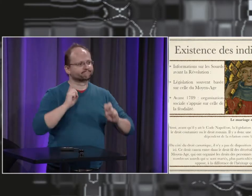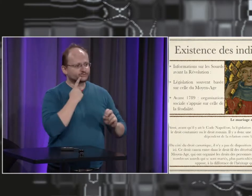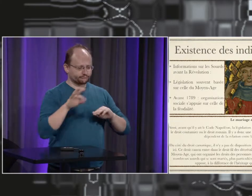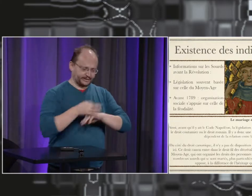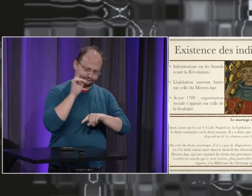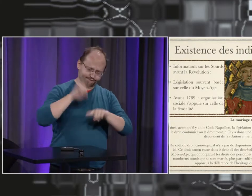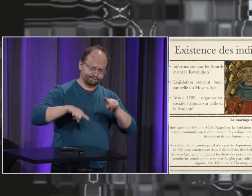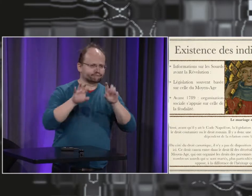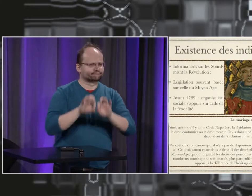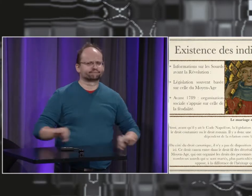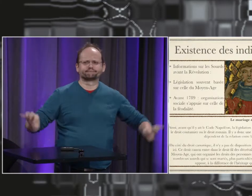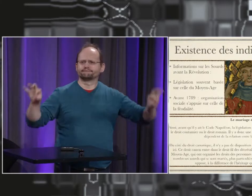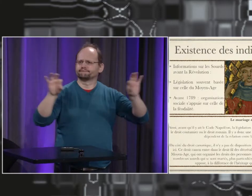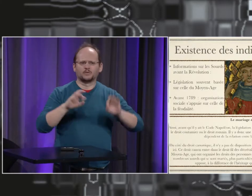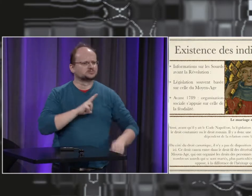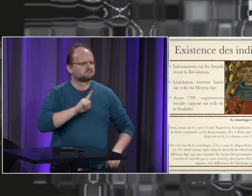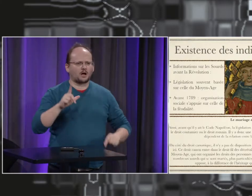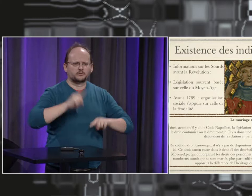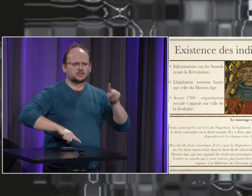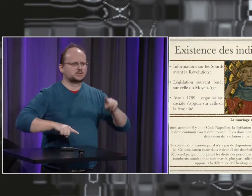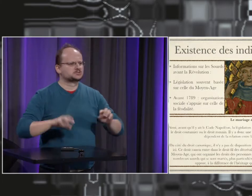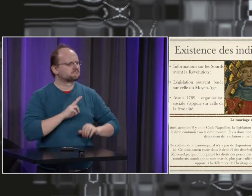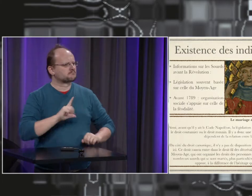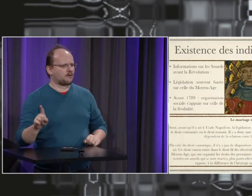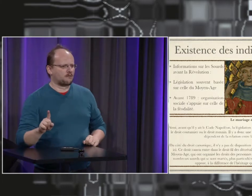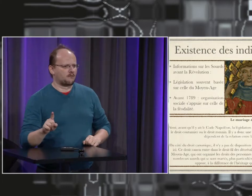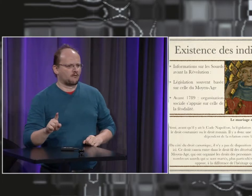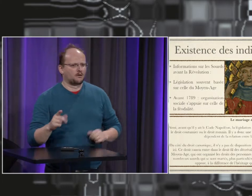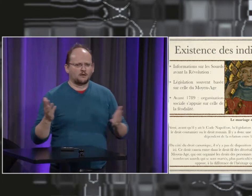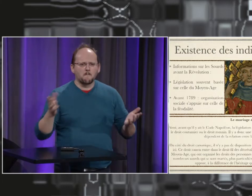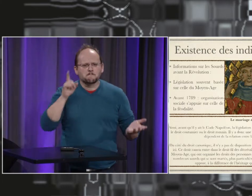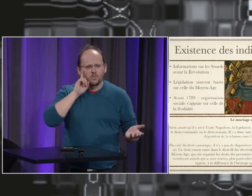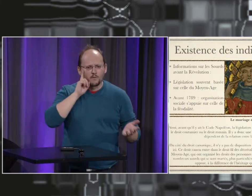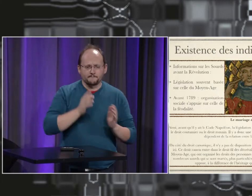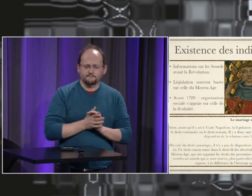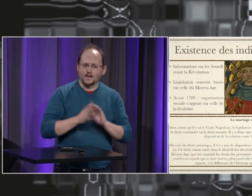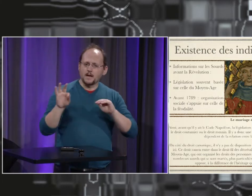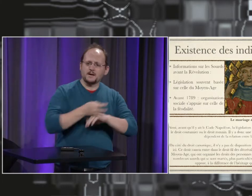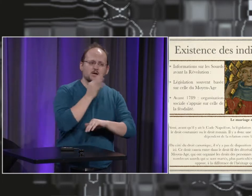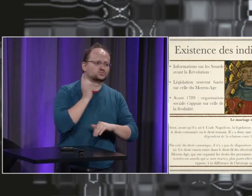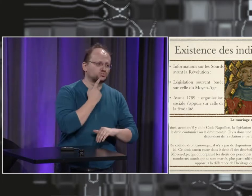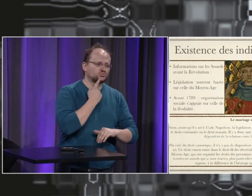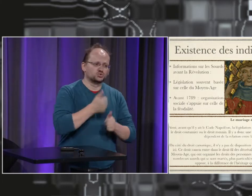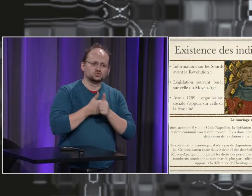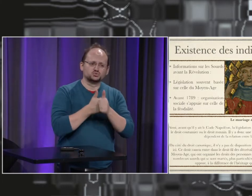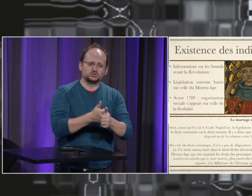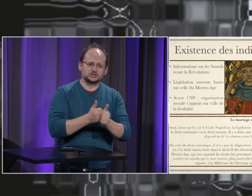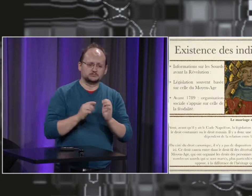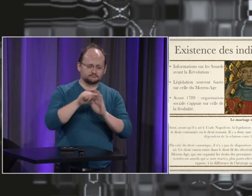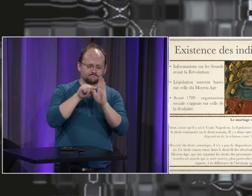des informations au sujet du mariage des sourds. En fait, les sourds n'ont pas subi une interdiction de mariage. En